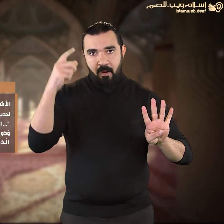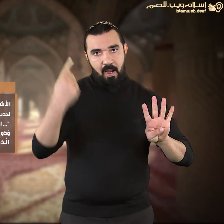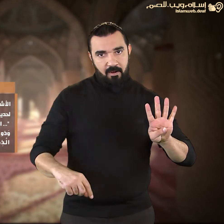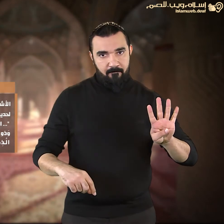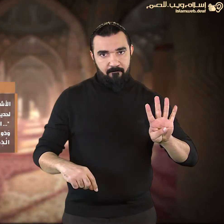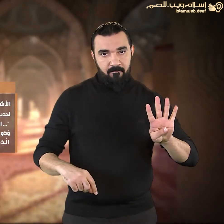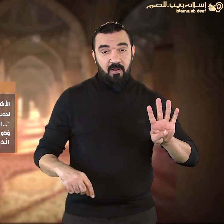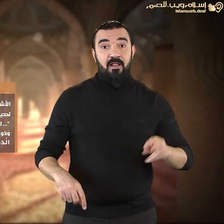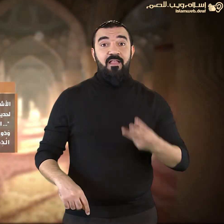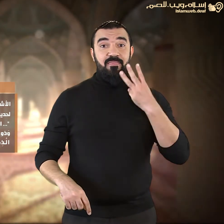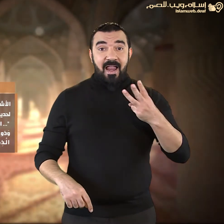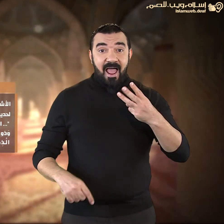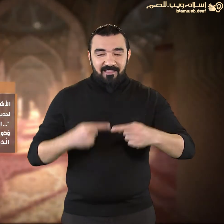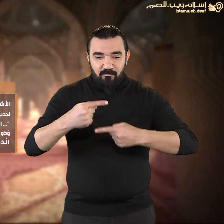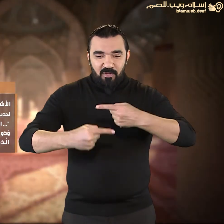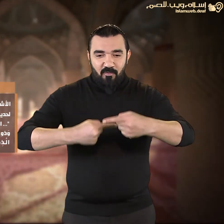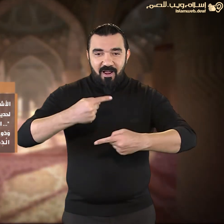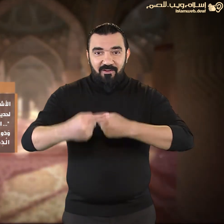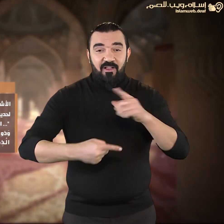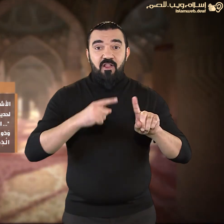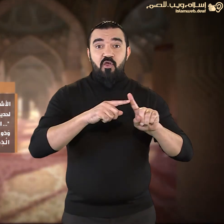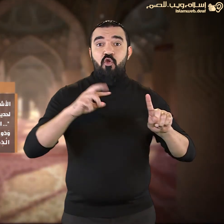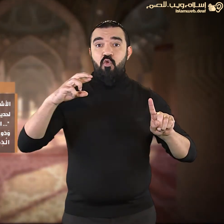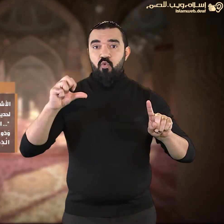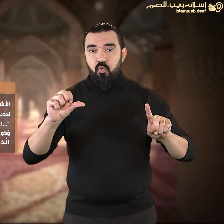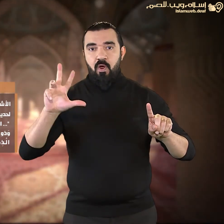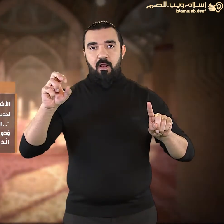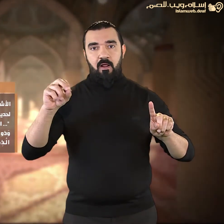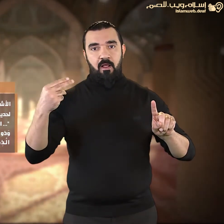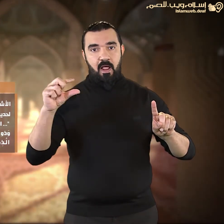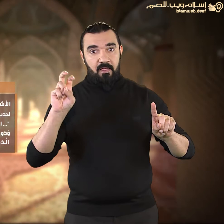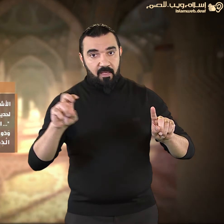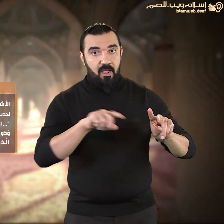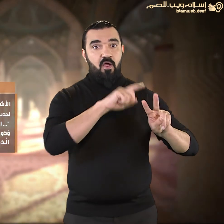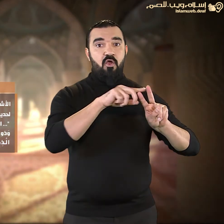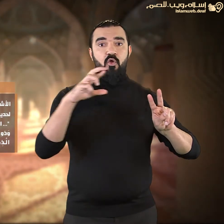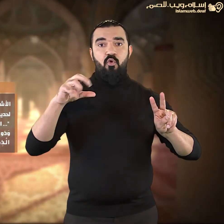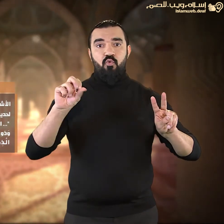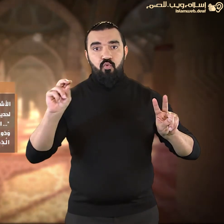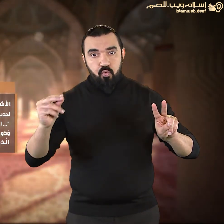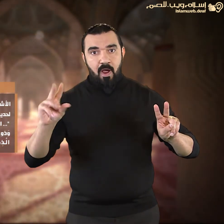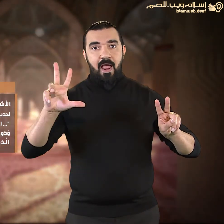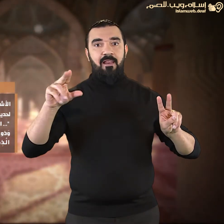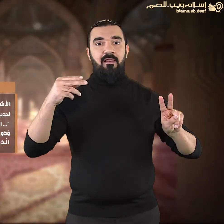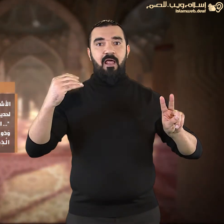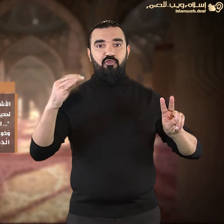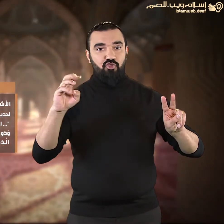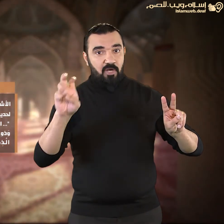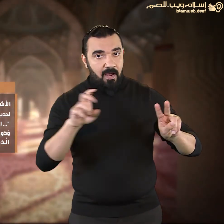القعدة وذو الحجة والمحرم ورجب مضر أي الشهر